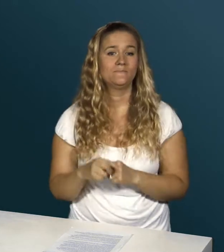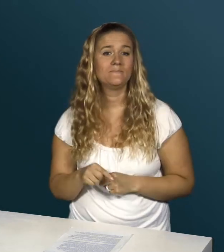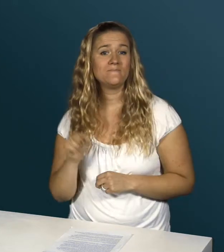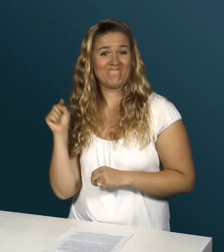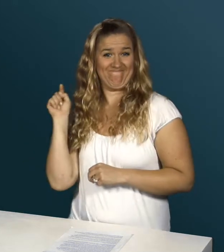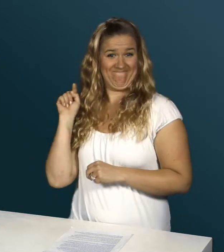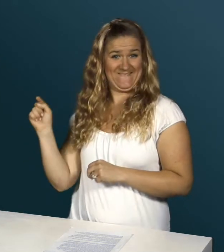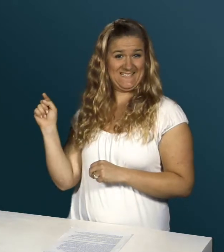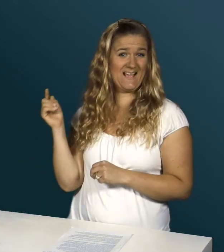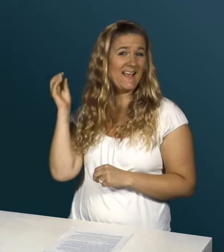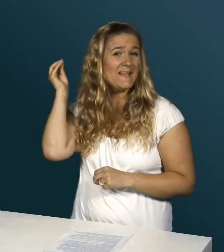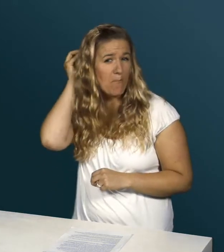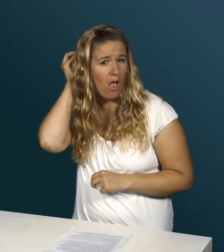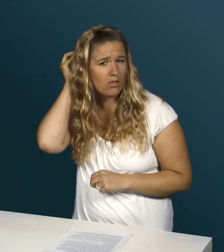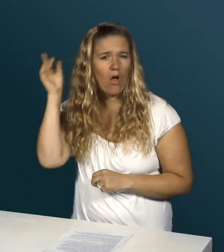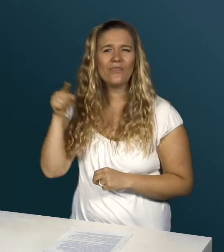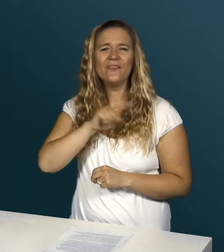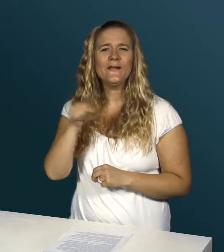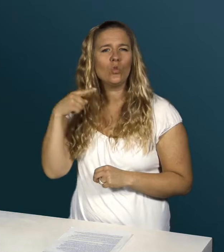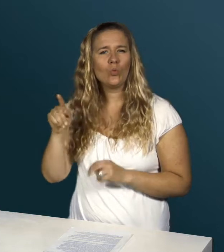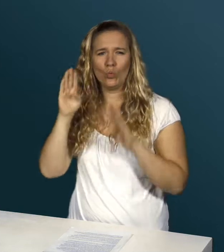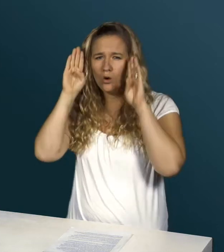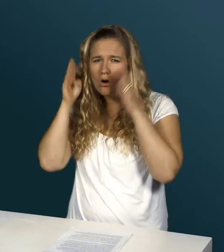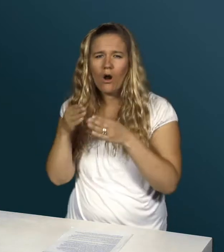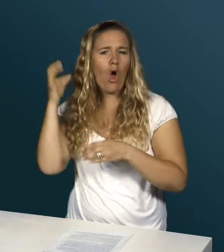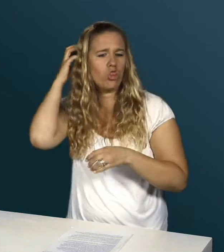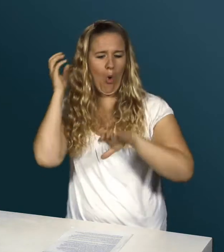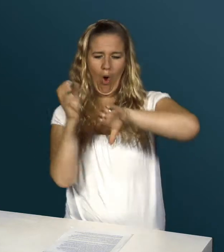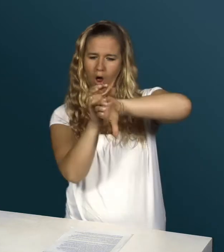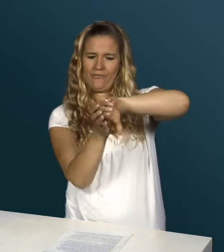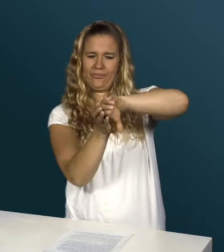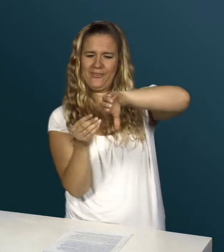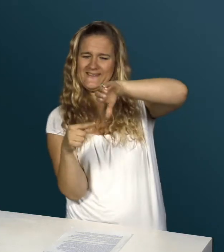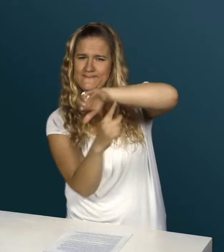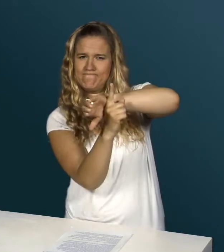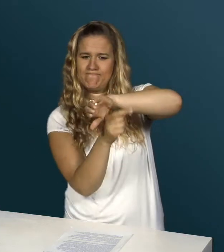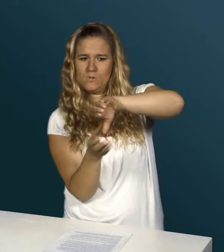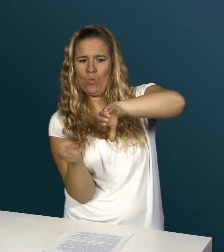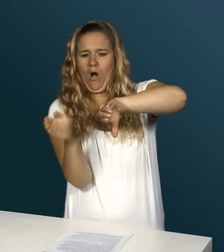Dieses Implantat befindet sich nicht innen oder aussen am Knochen, sondern aussen auf der Haut.